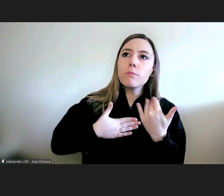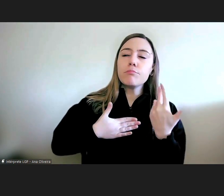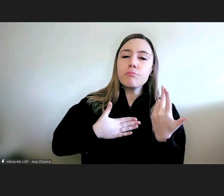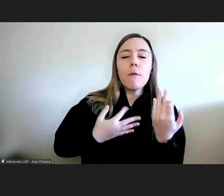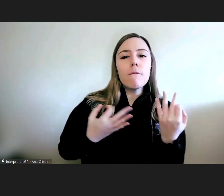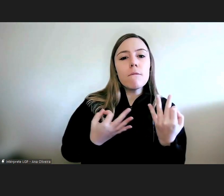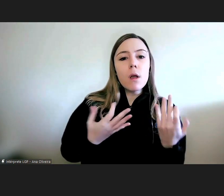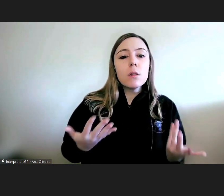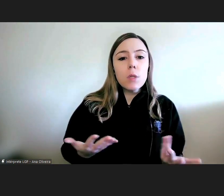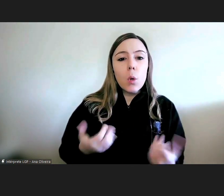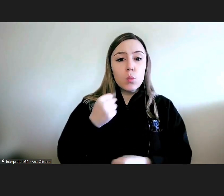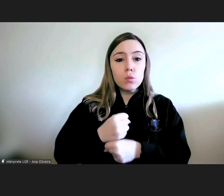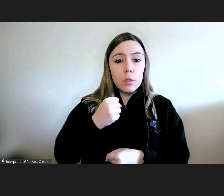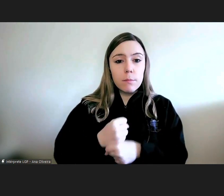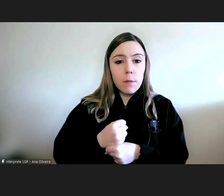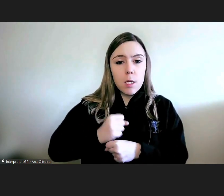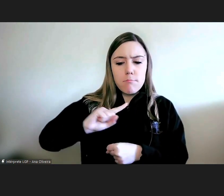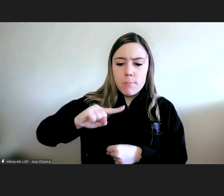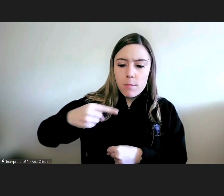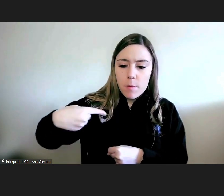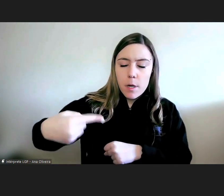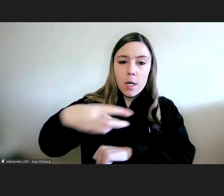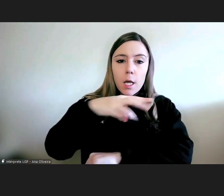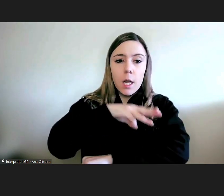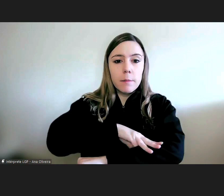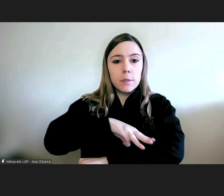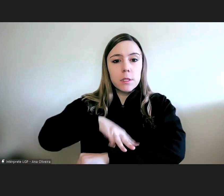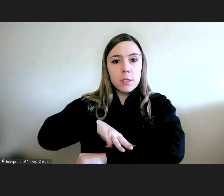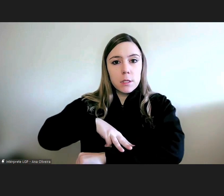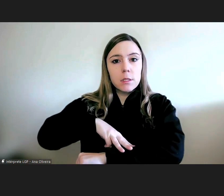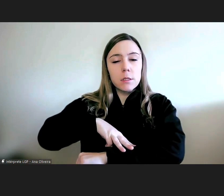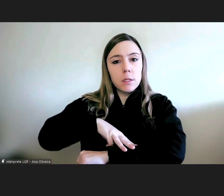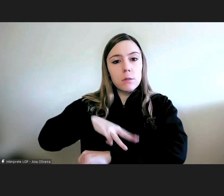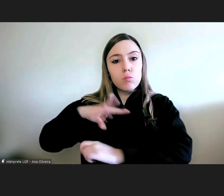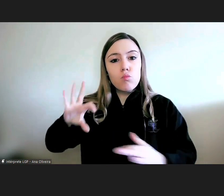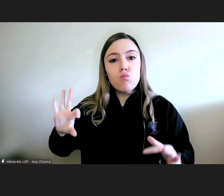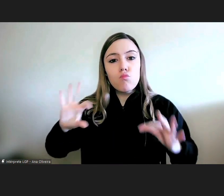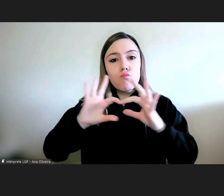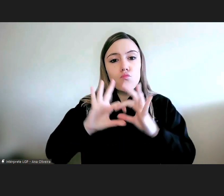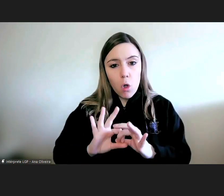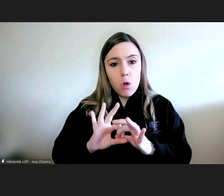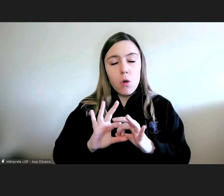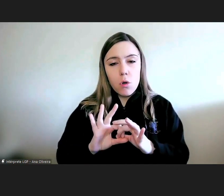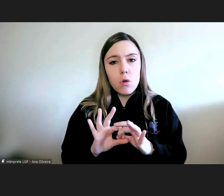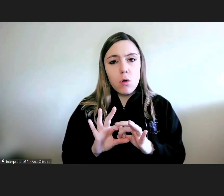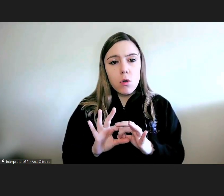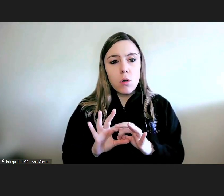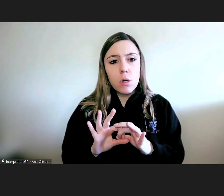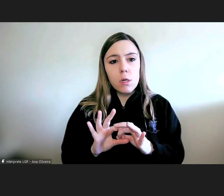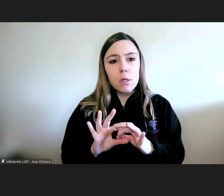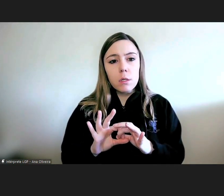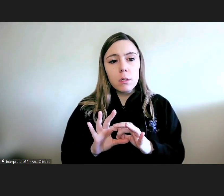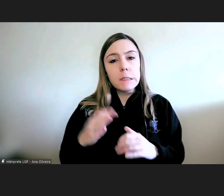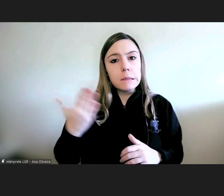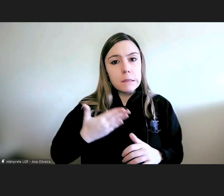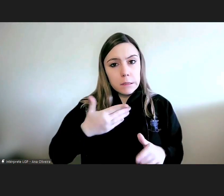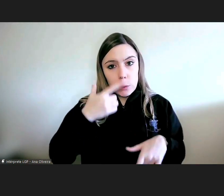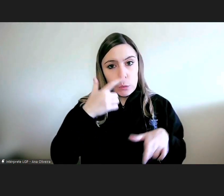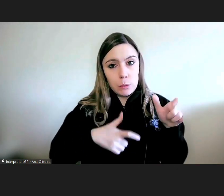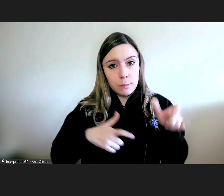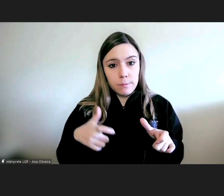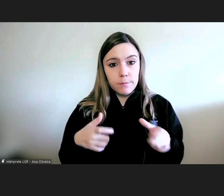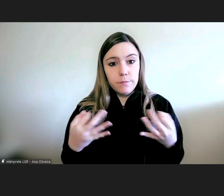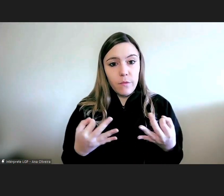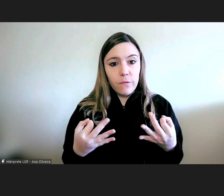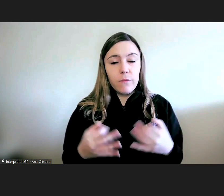atividade diária da administração está intrinsecamente ligada à realização dos direitos humanos e de